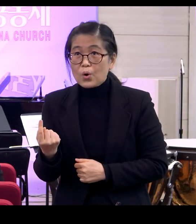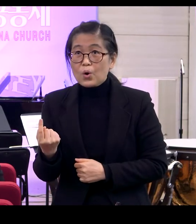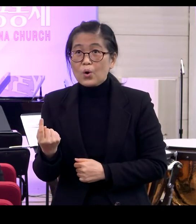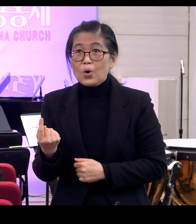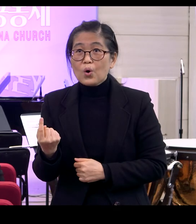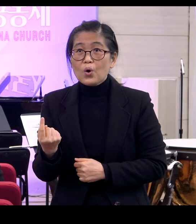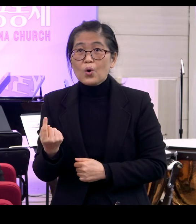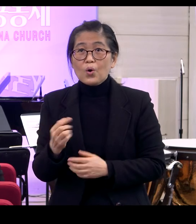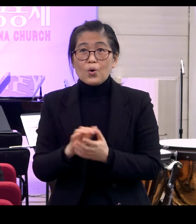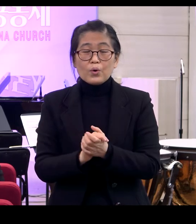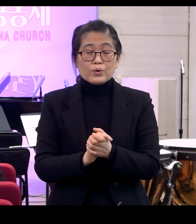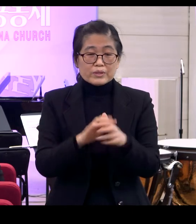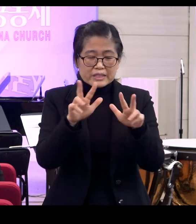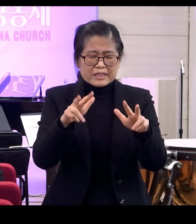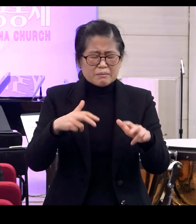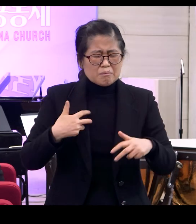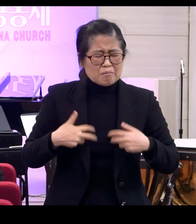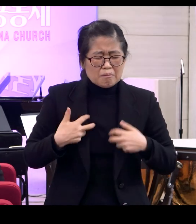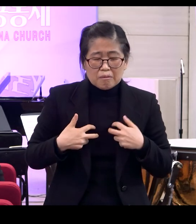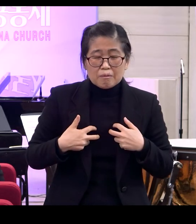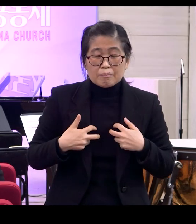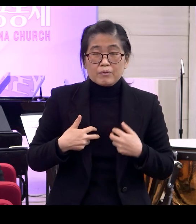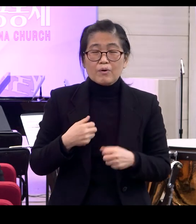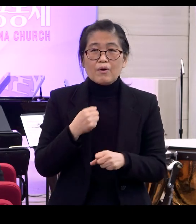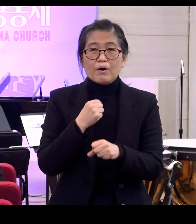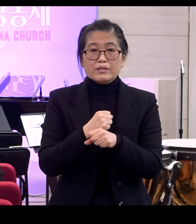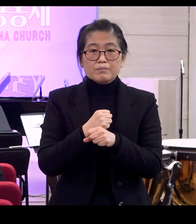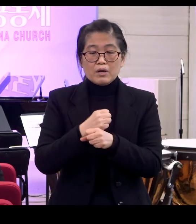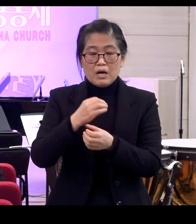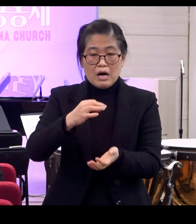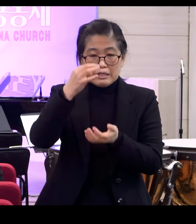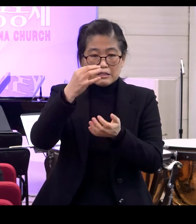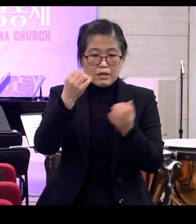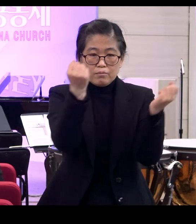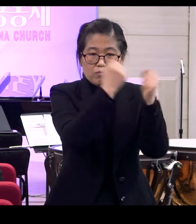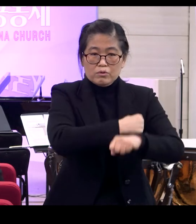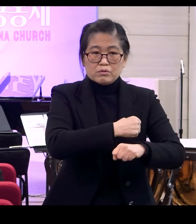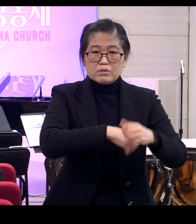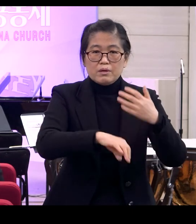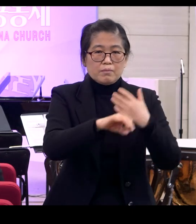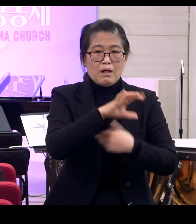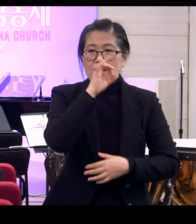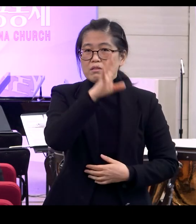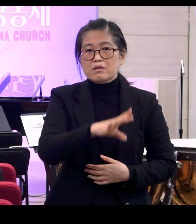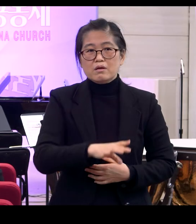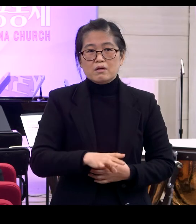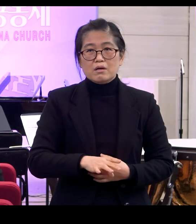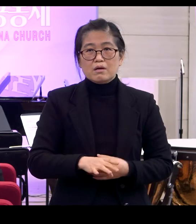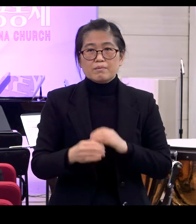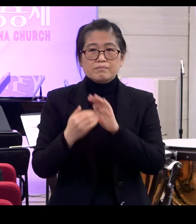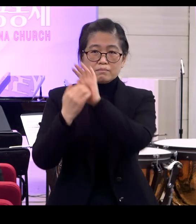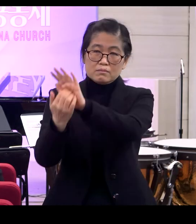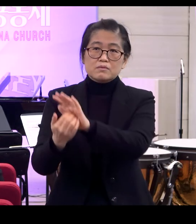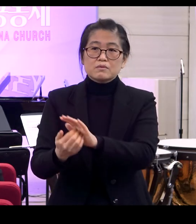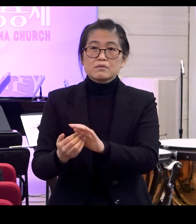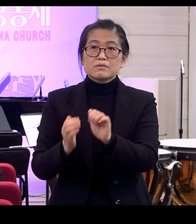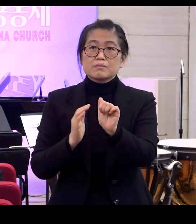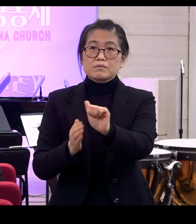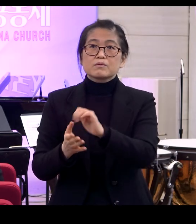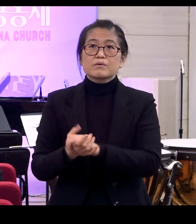뭐 당장 쾌락은 미룰지 모르겠지만 가치가 무너지는 거라면 절대 해선 안 되는 거예요 이게 영적 전쟁이에요 이게